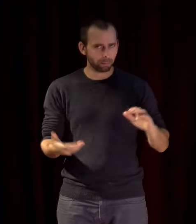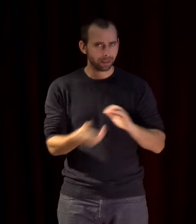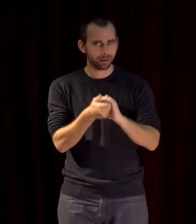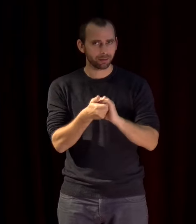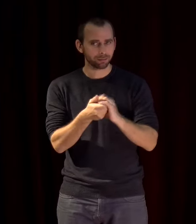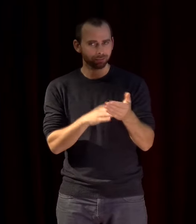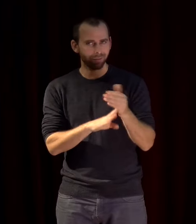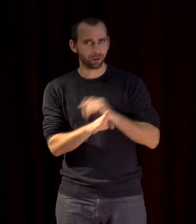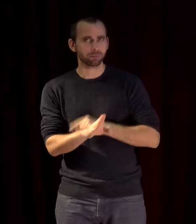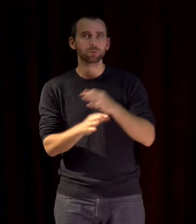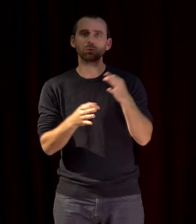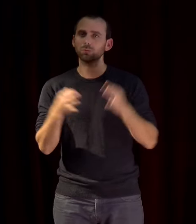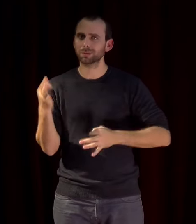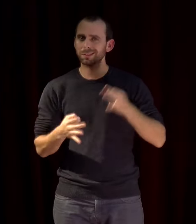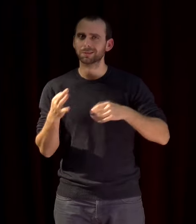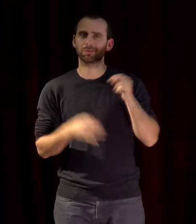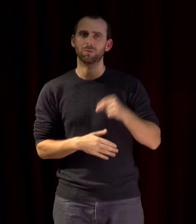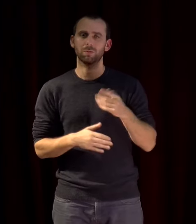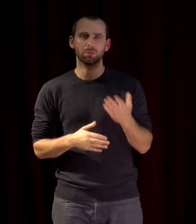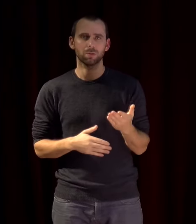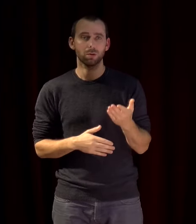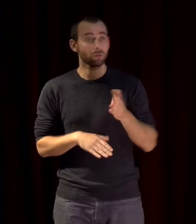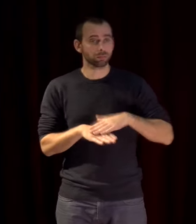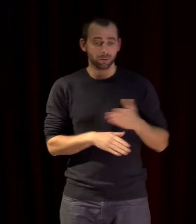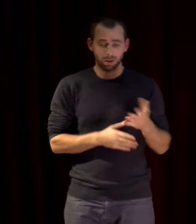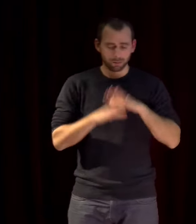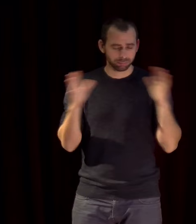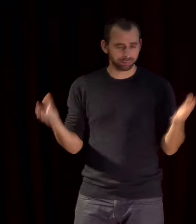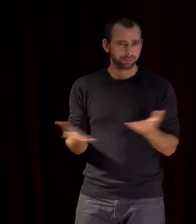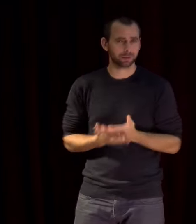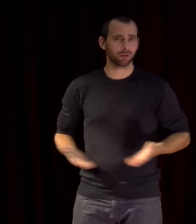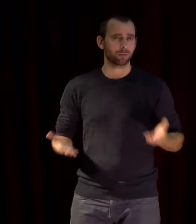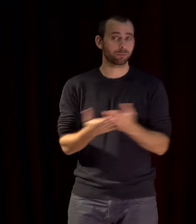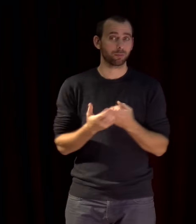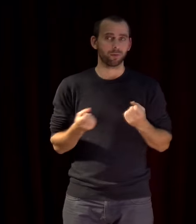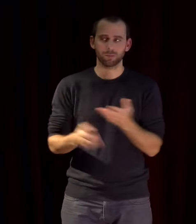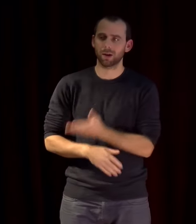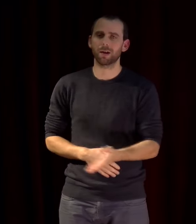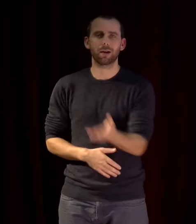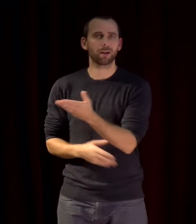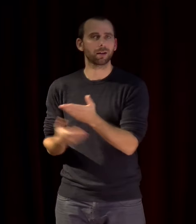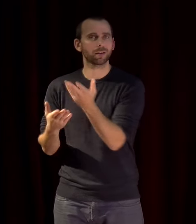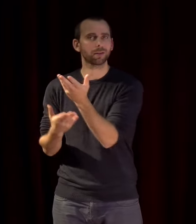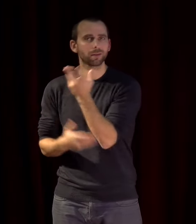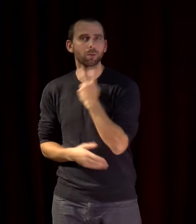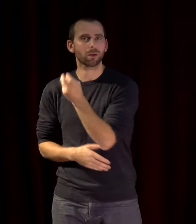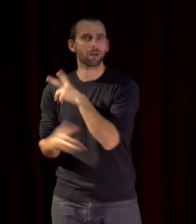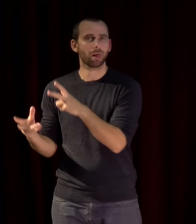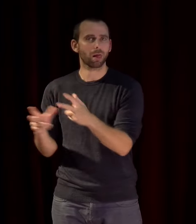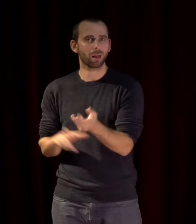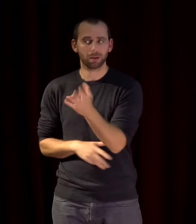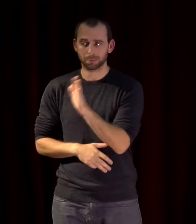non seulement nos consciences de citoyens chacun mais aussi les relations entre les pays de la Méditerranée